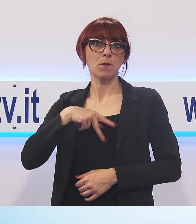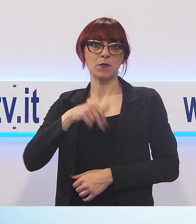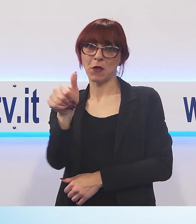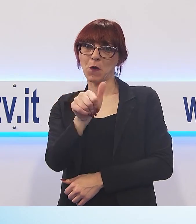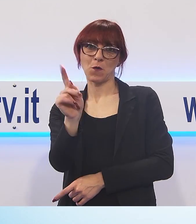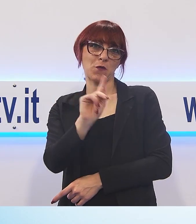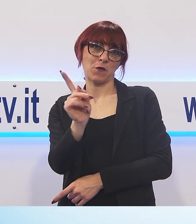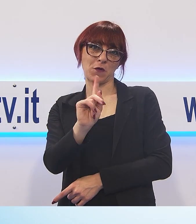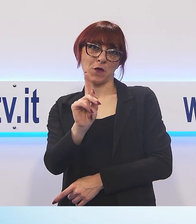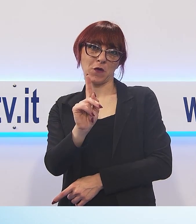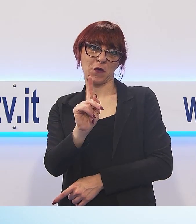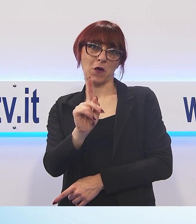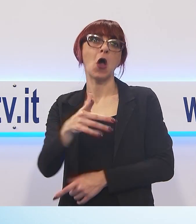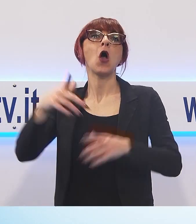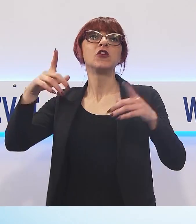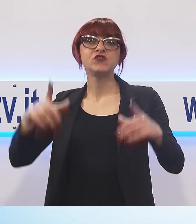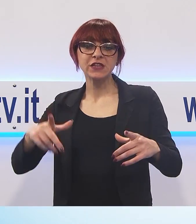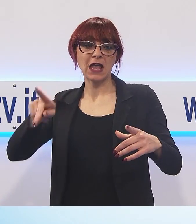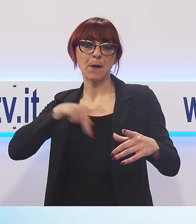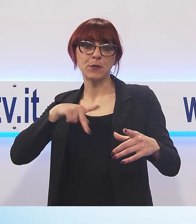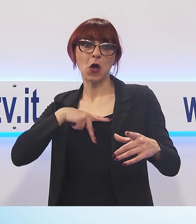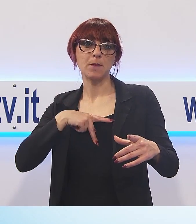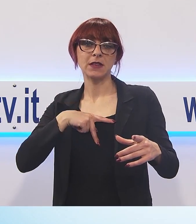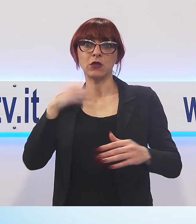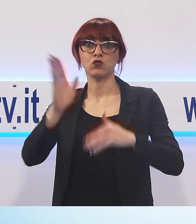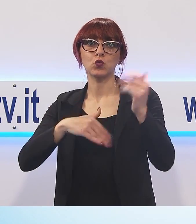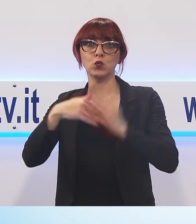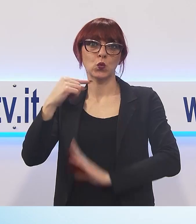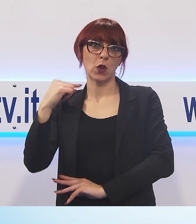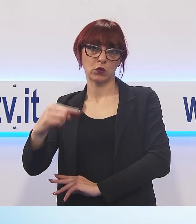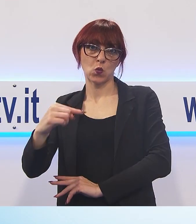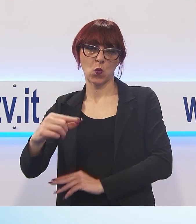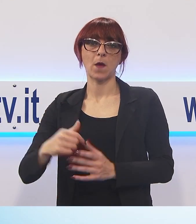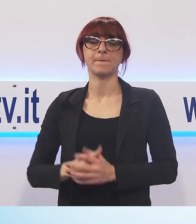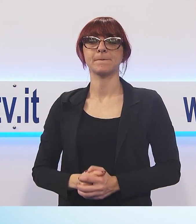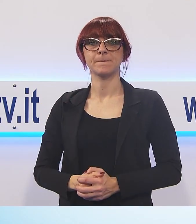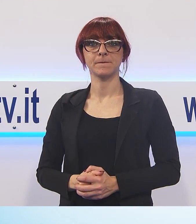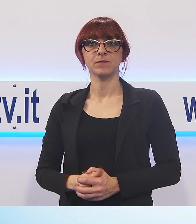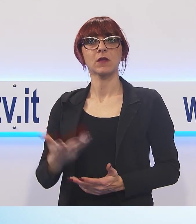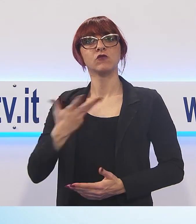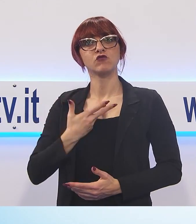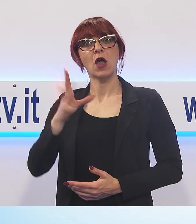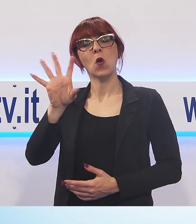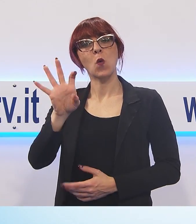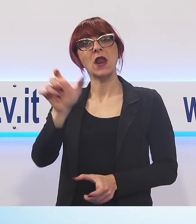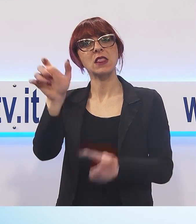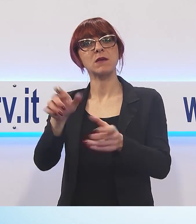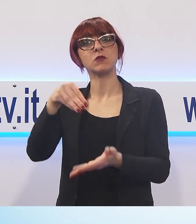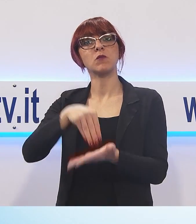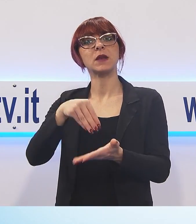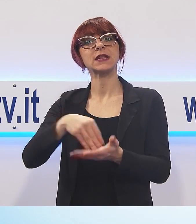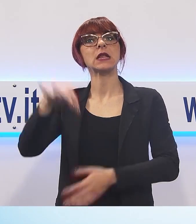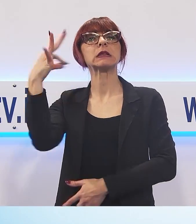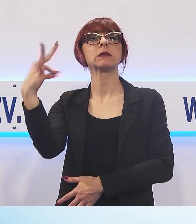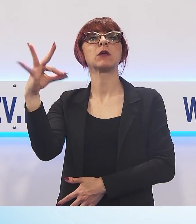città, quindi è la città che è proprietaria di questa struttura, che ha più di 40 specialisti e un